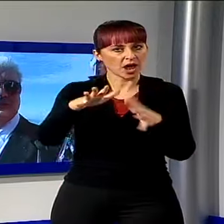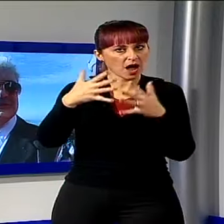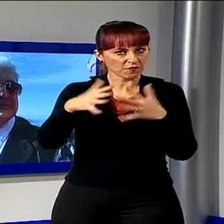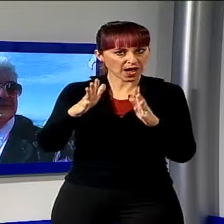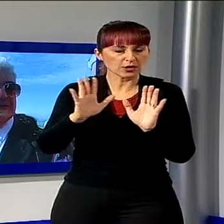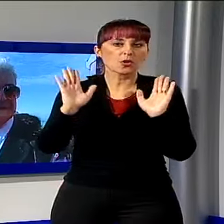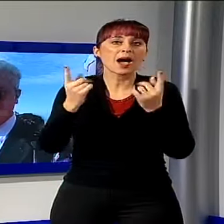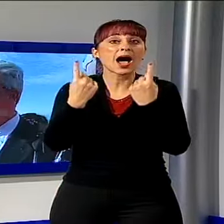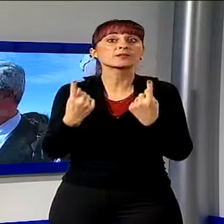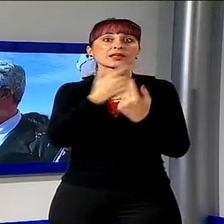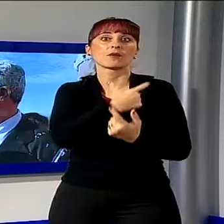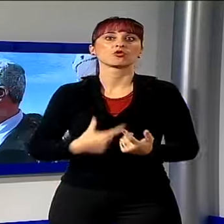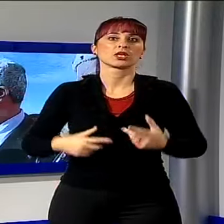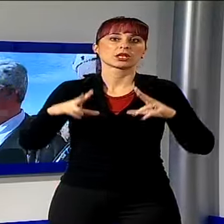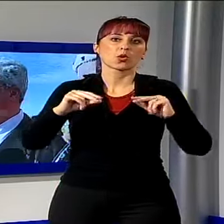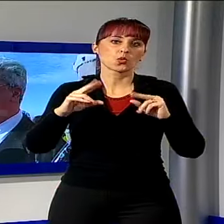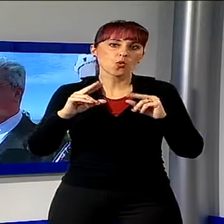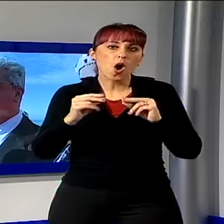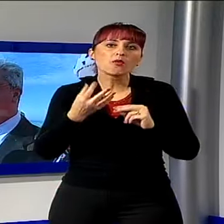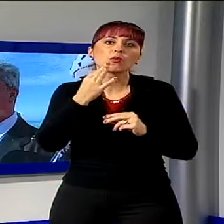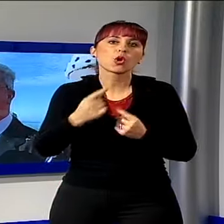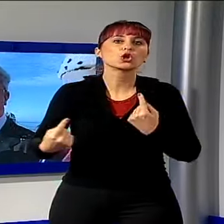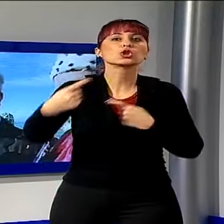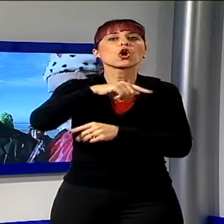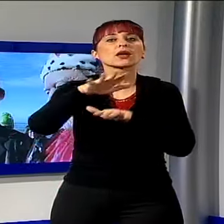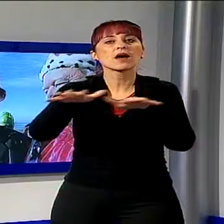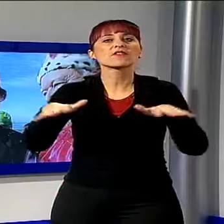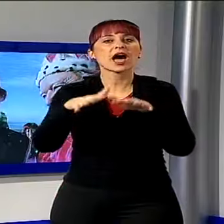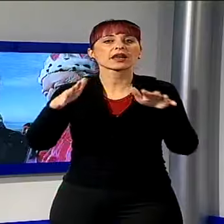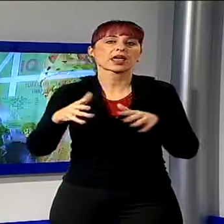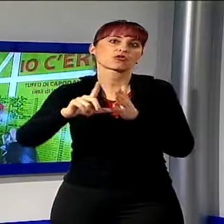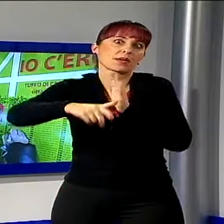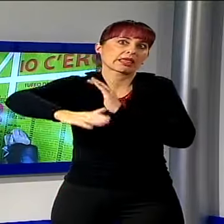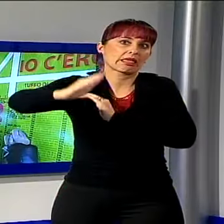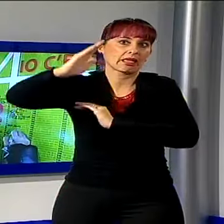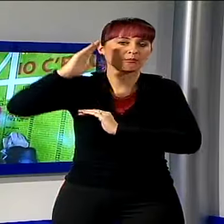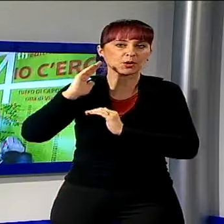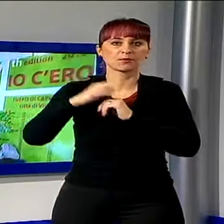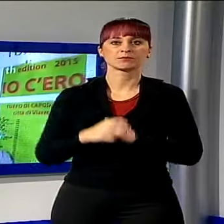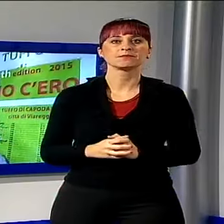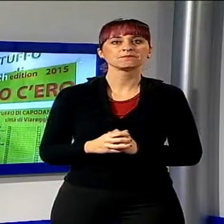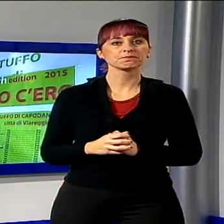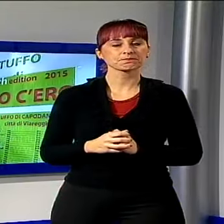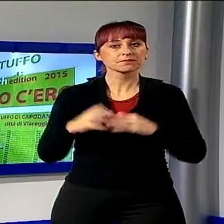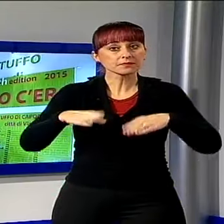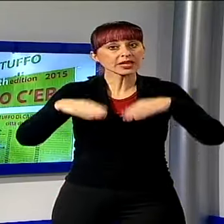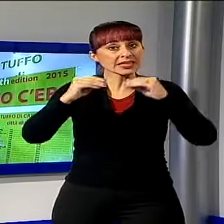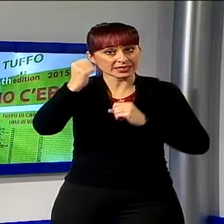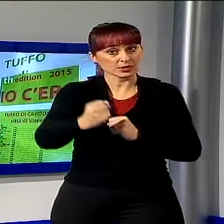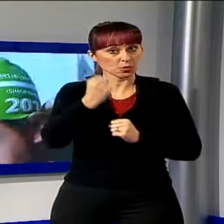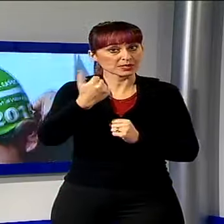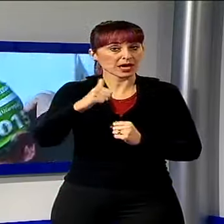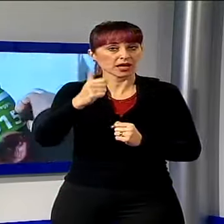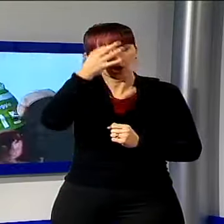un nuovo sindaco che possa riportare la Viareggio agli albori di un tempo. Quest'anno l'iniziativa ha anche uno scopo